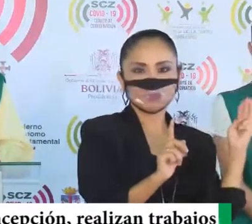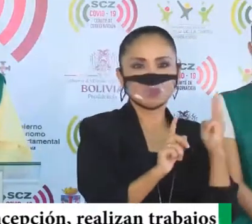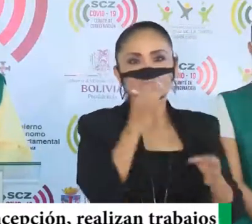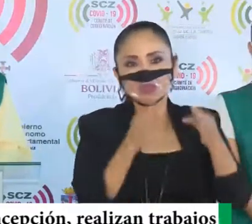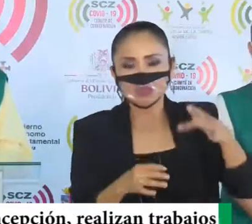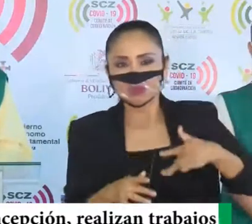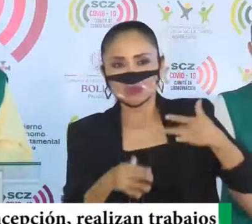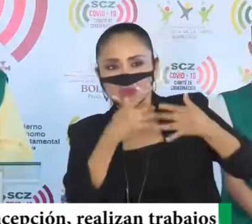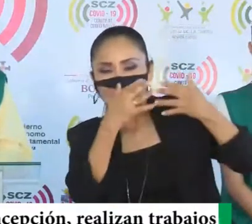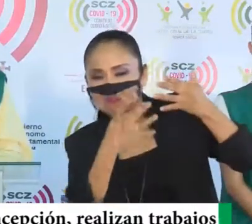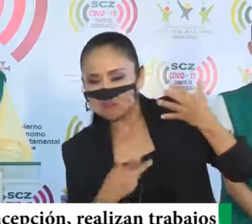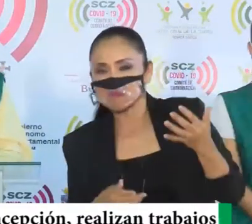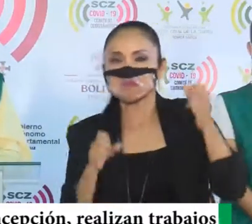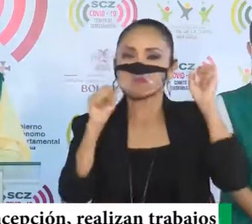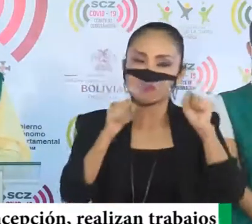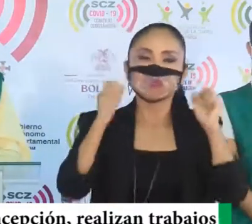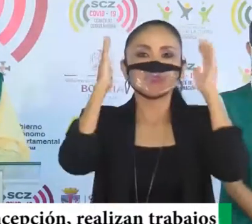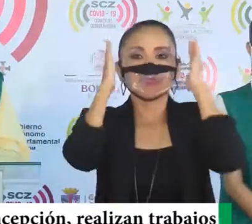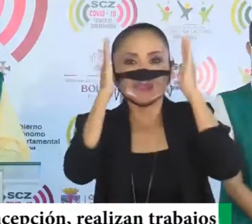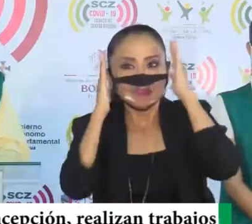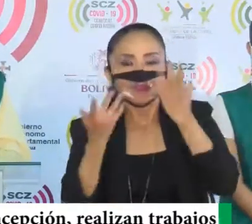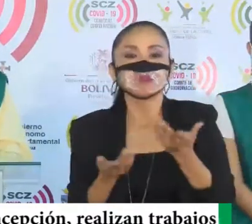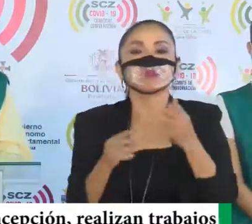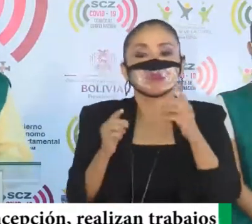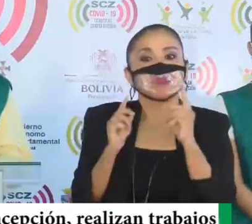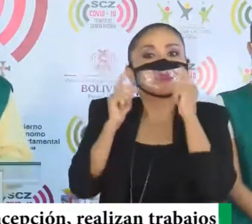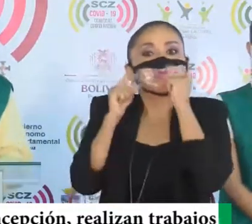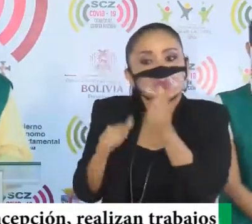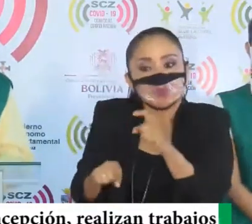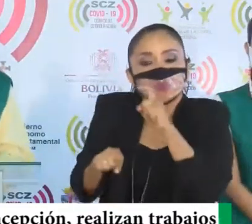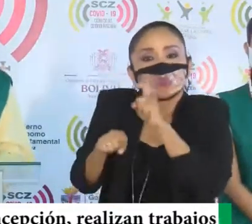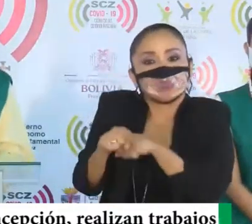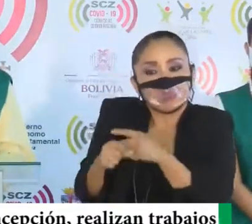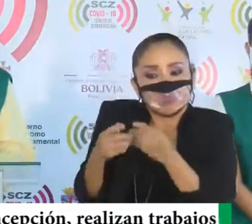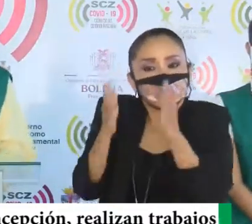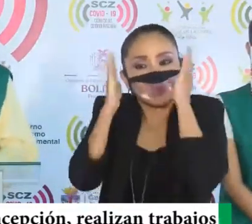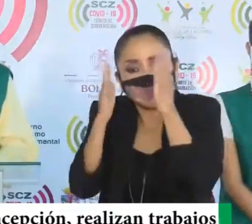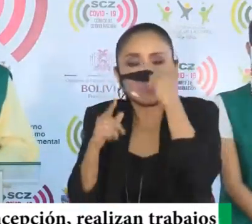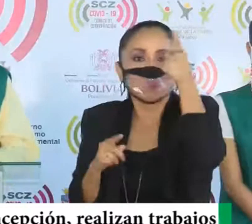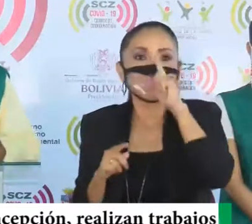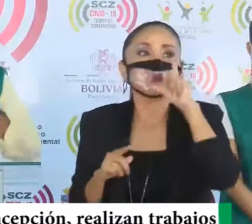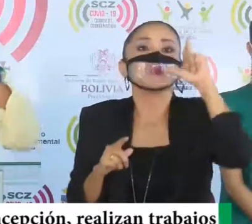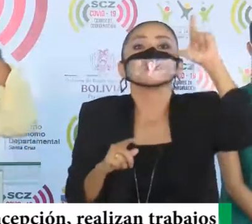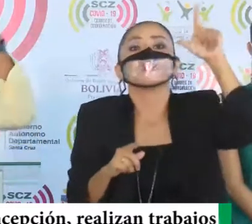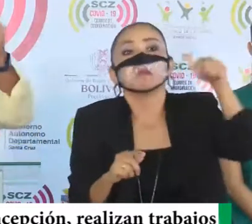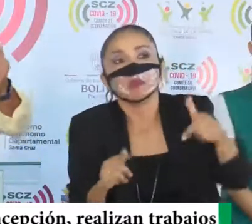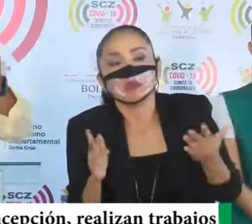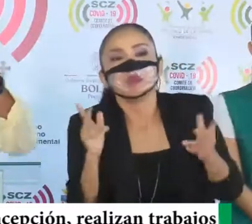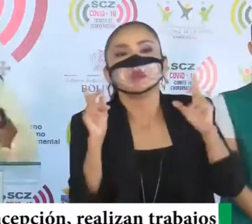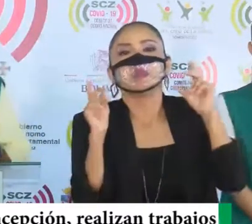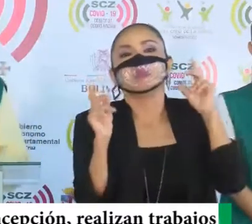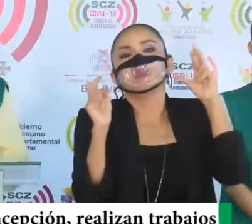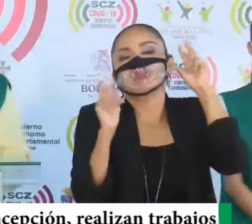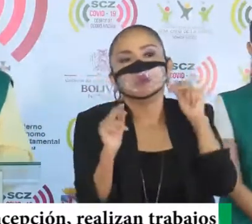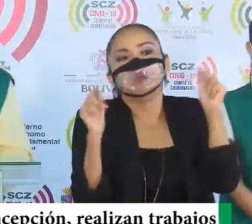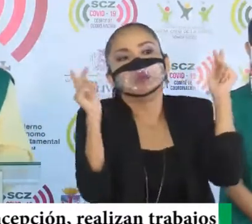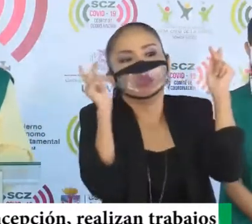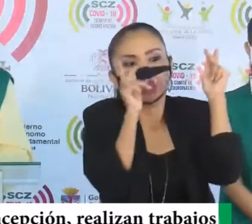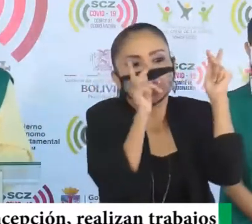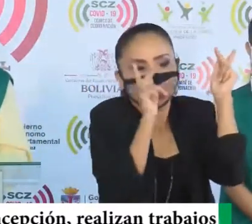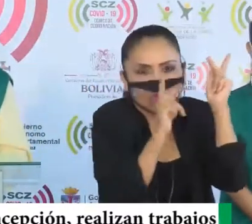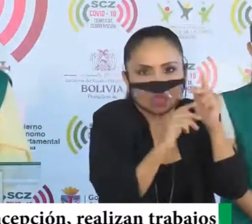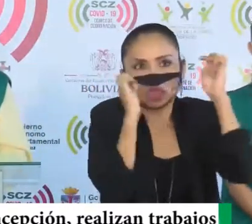con síntomas, y poder atenderlos, de manera oportuna, para que no tengan, que asistir, o trasladarse a un hospital,